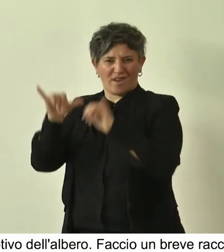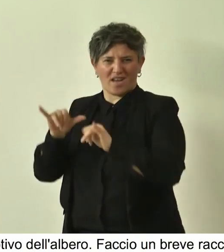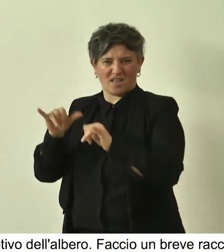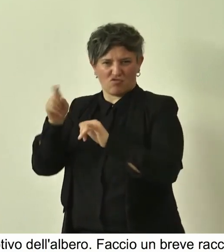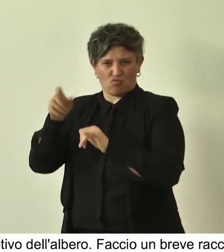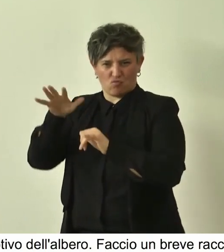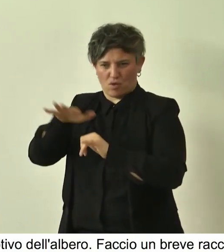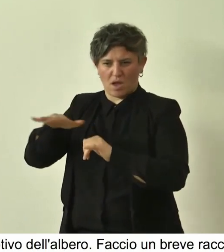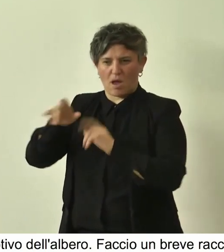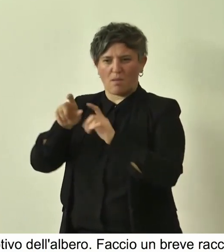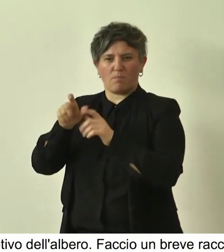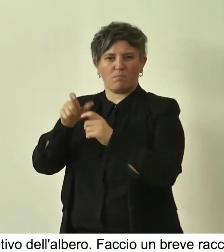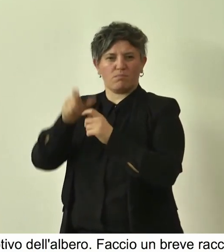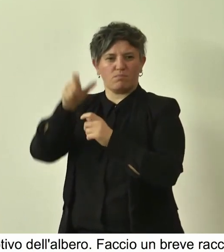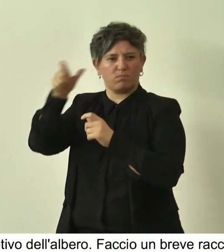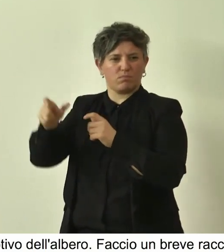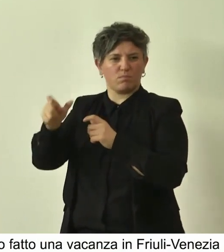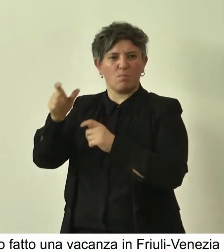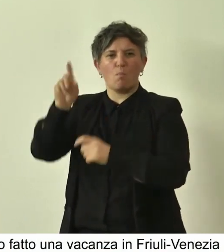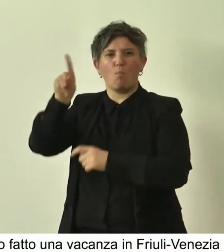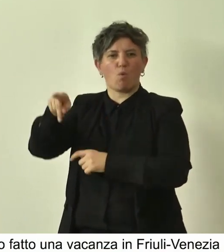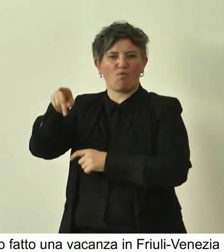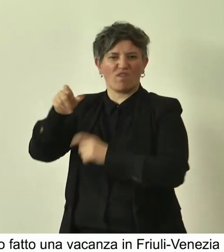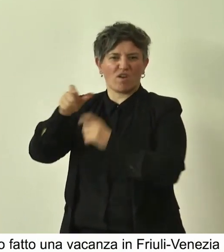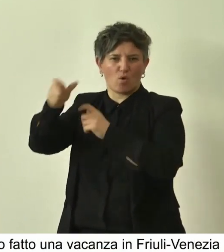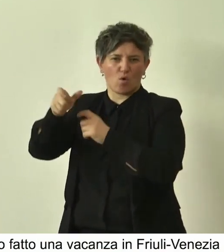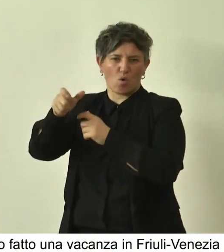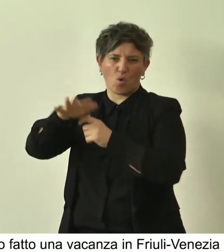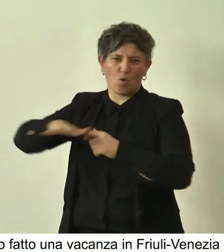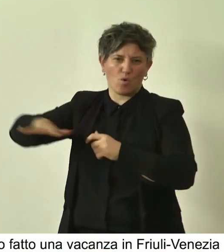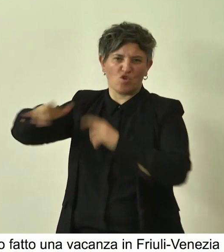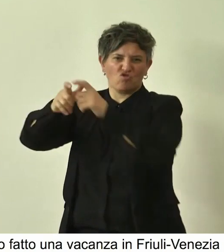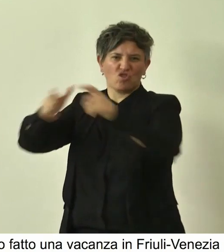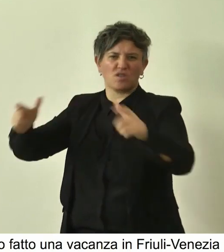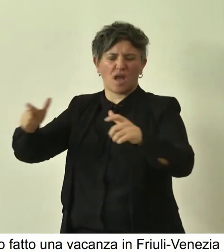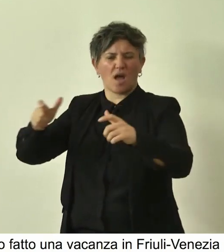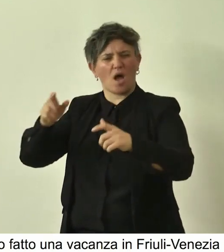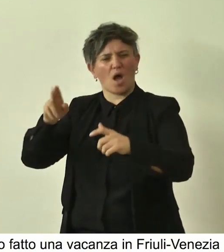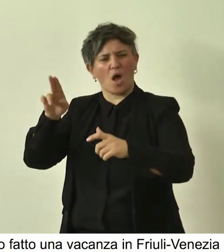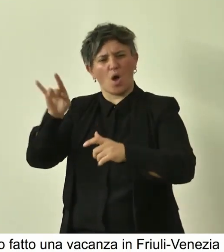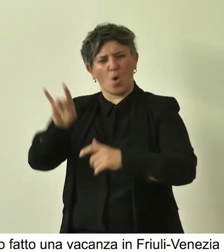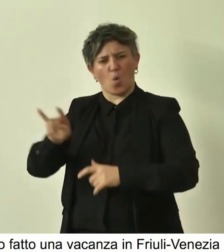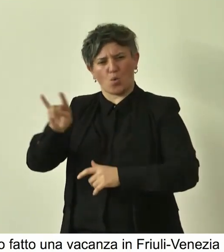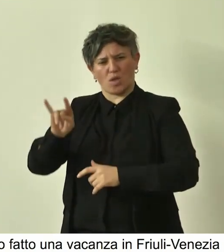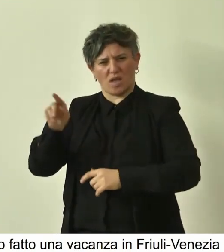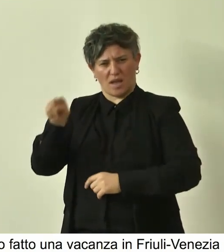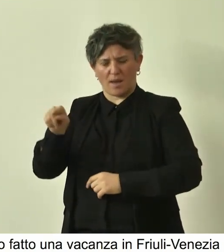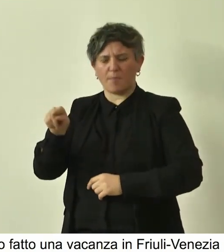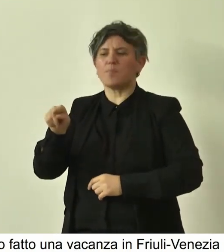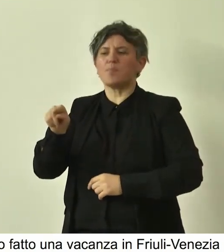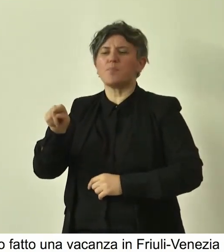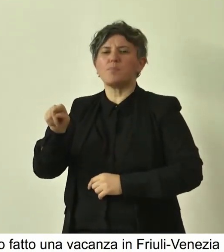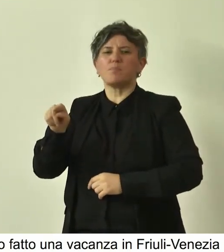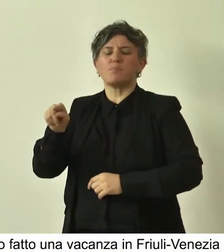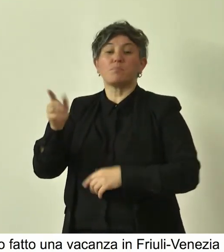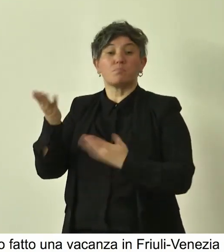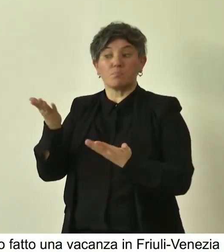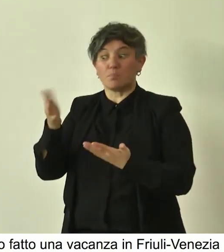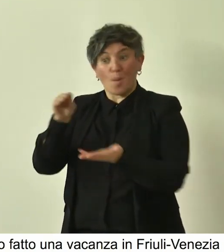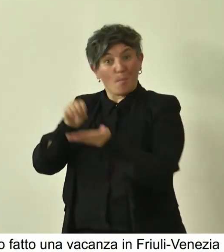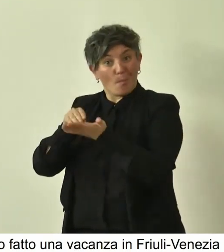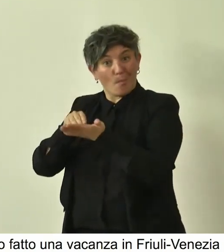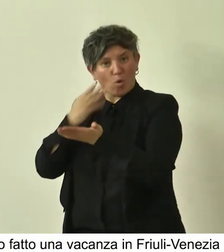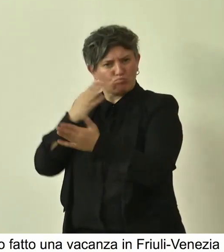un comune che si chiama Pulfero, a nord di Udine. In quel luogo c'è una